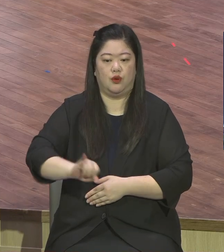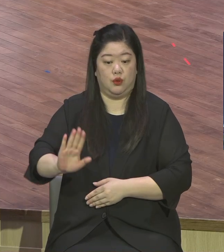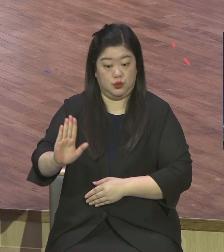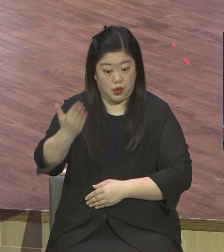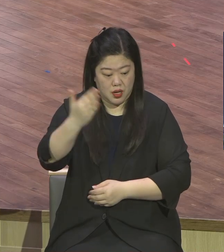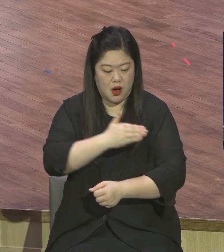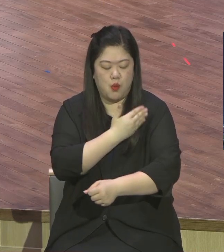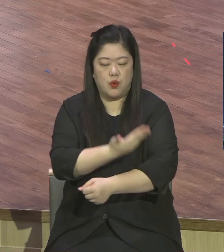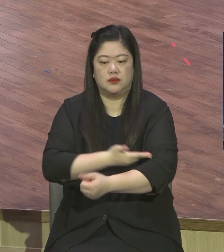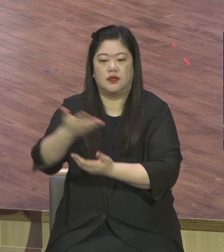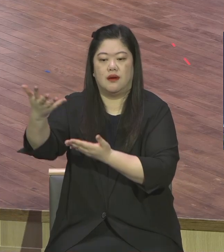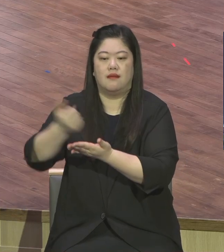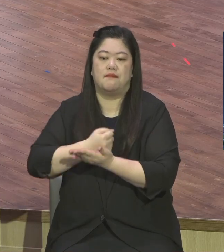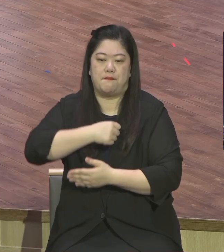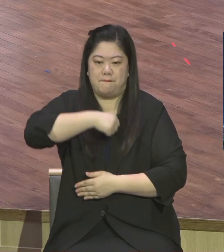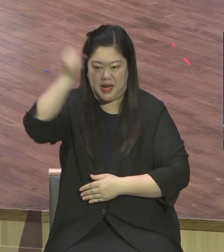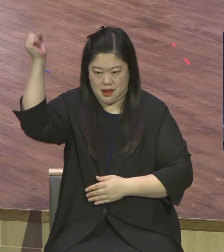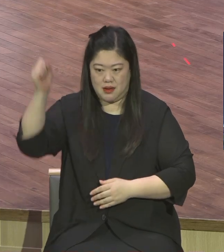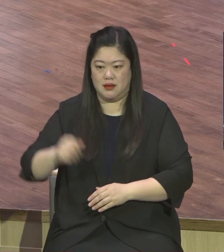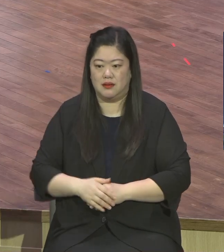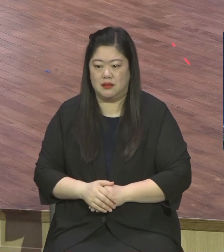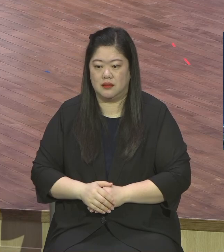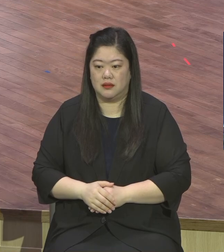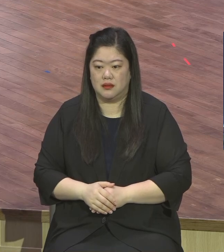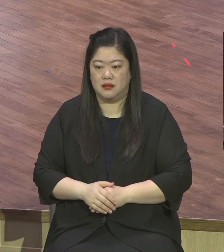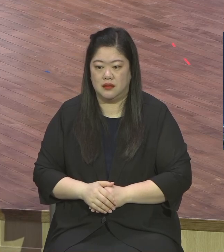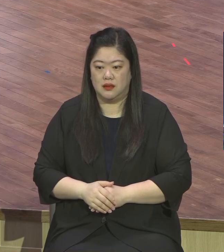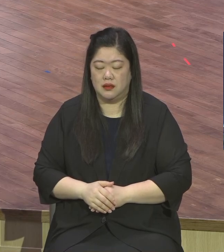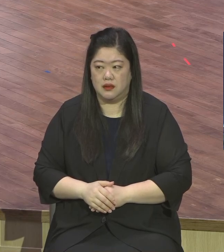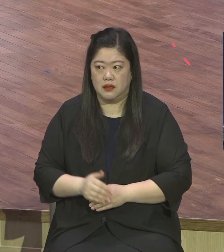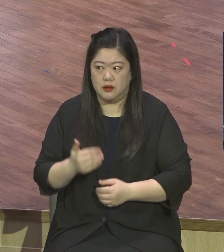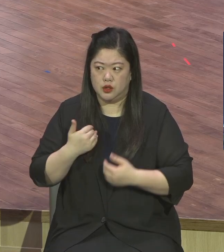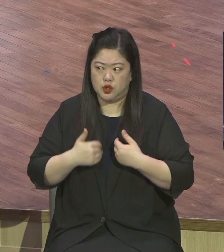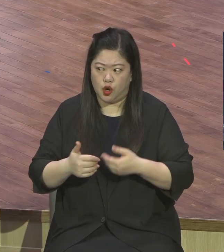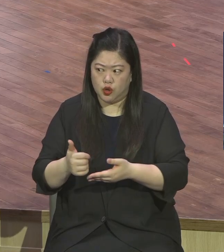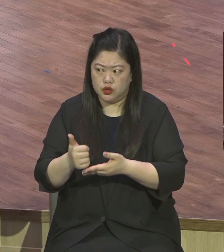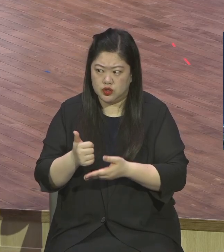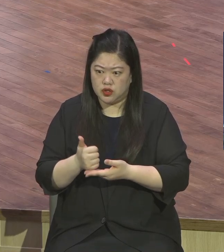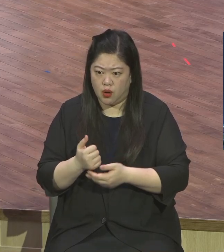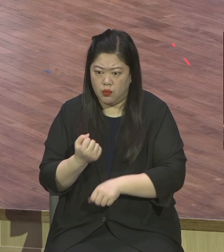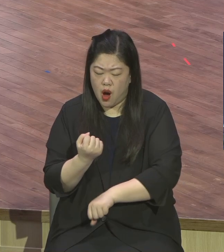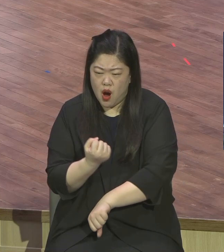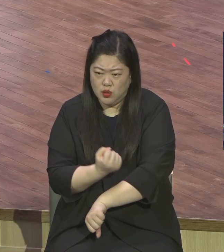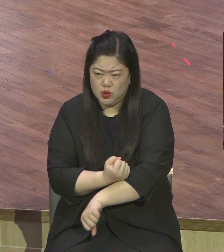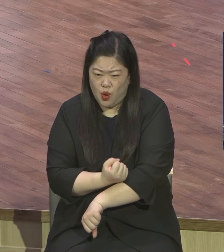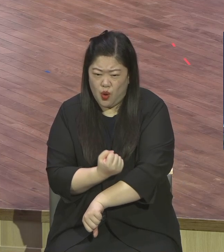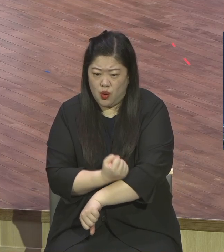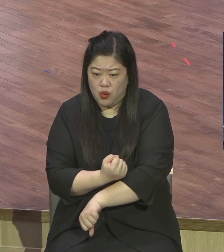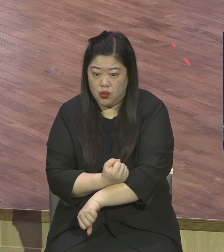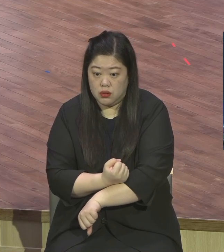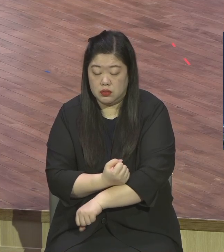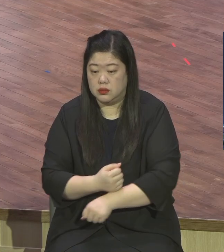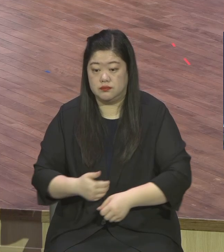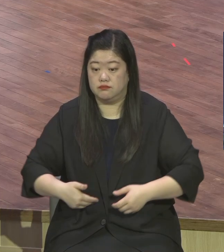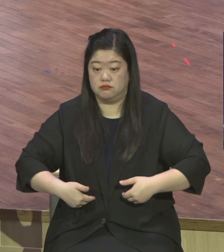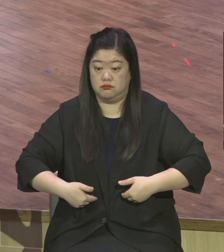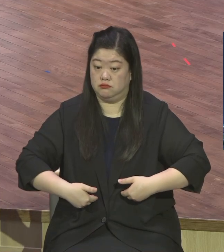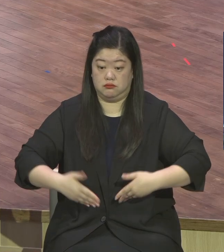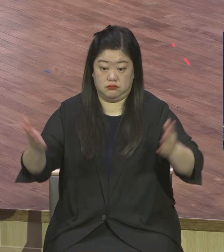노력 필요 없어요 노력 필요 없다고요 노력은 종교예요 기독교는